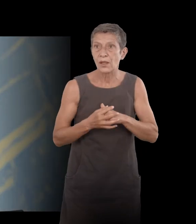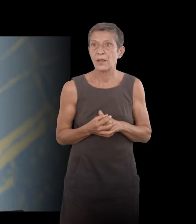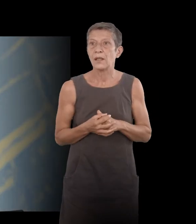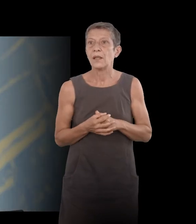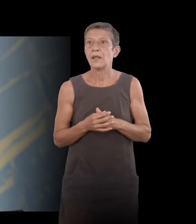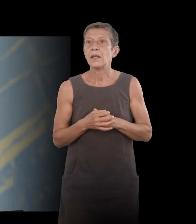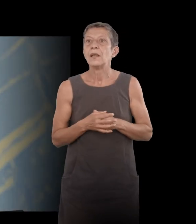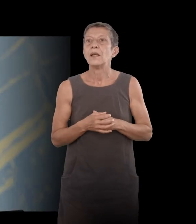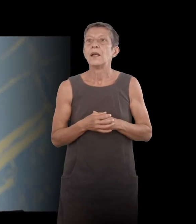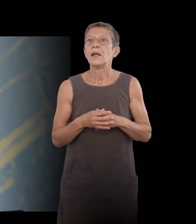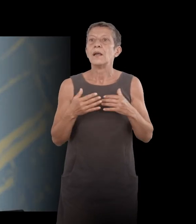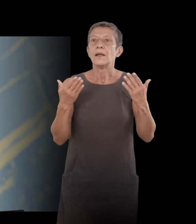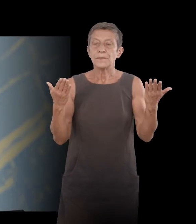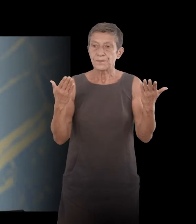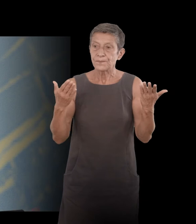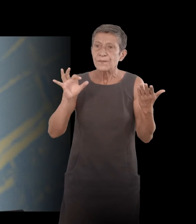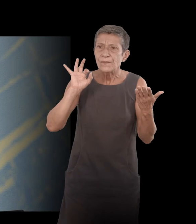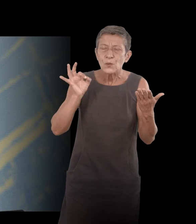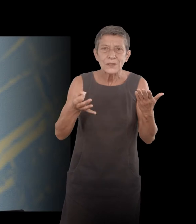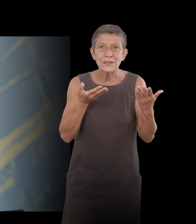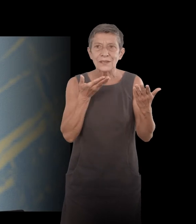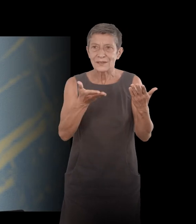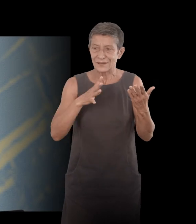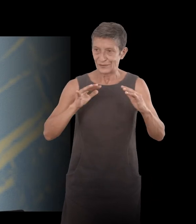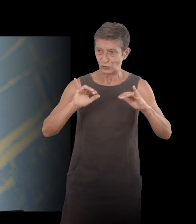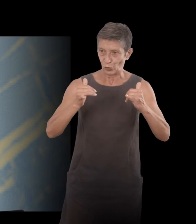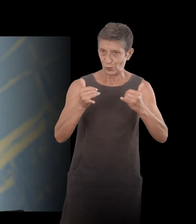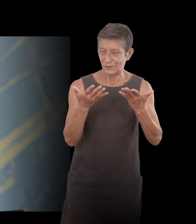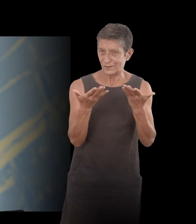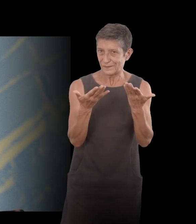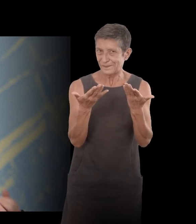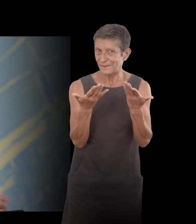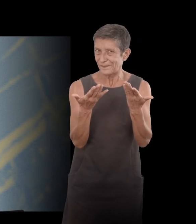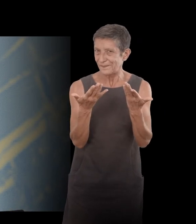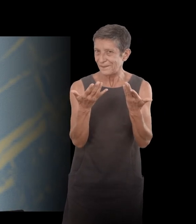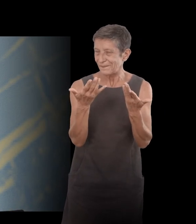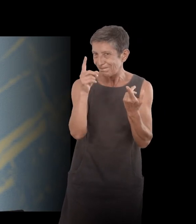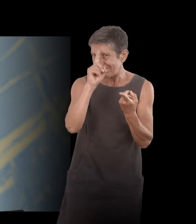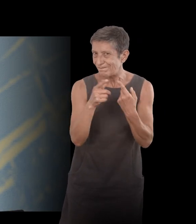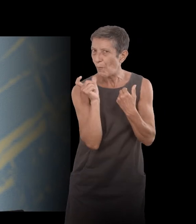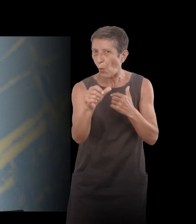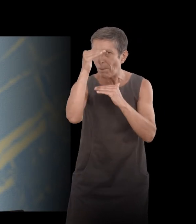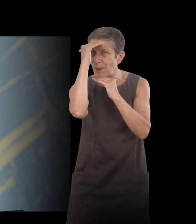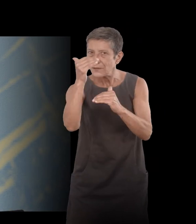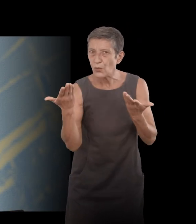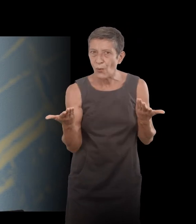du terme. Il y avait un jeu sur ce terme de passion. Mais je crois qu'il y a cette idée, effectivement, que quand il y a